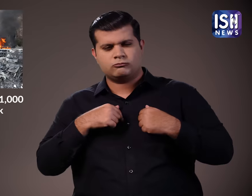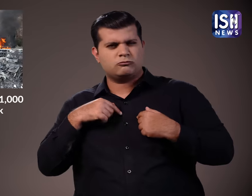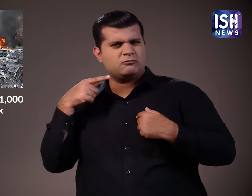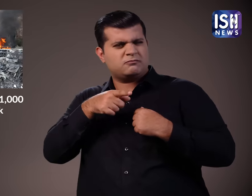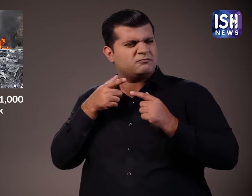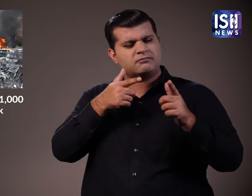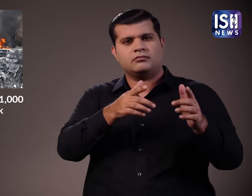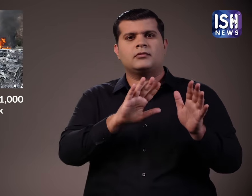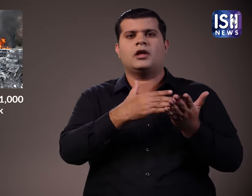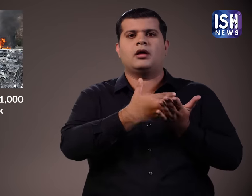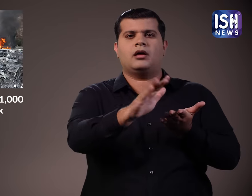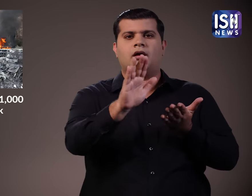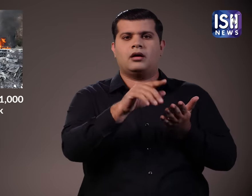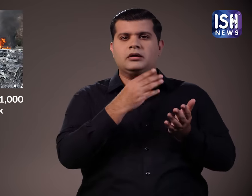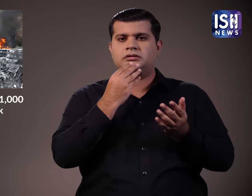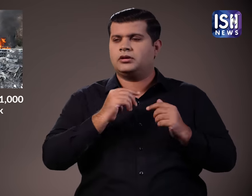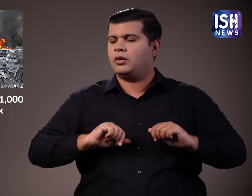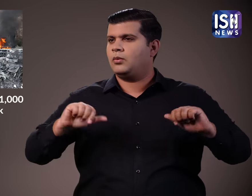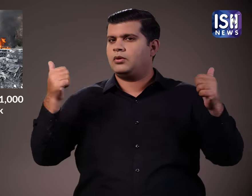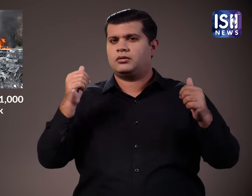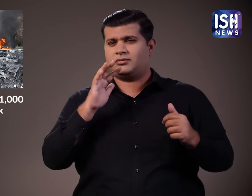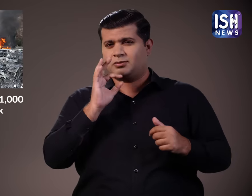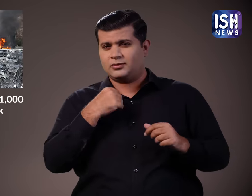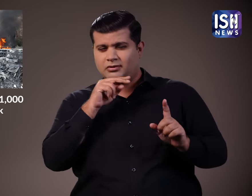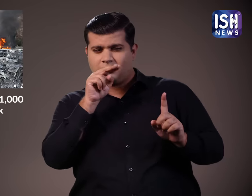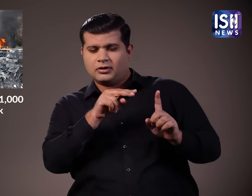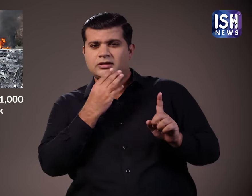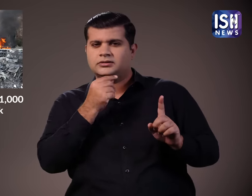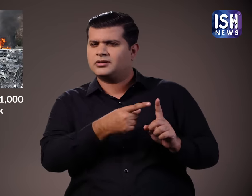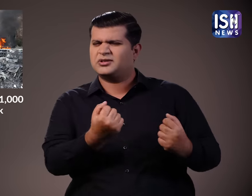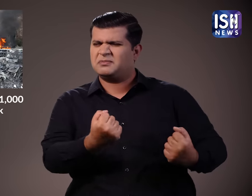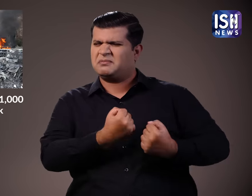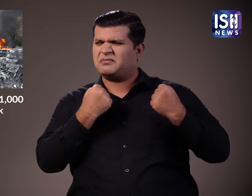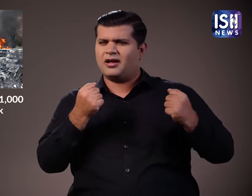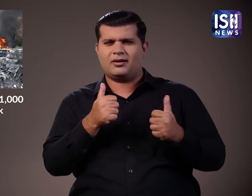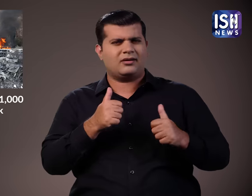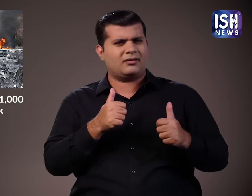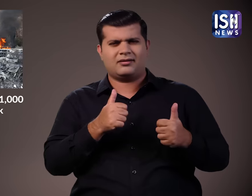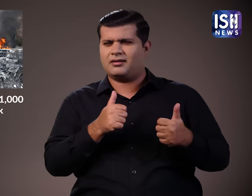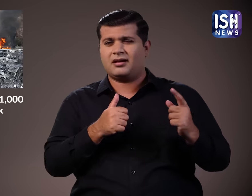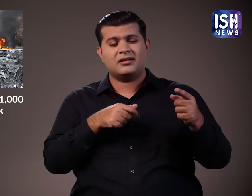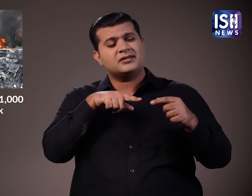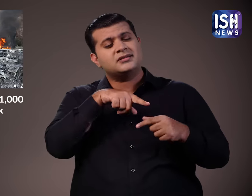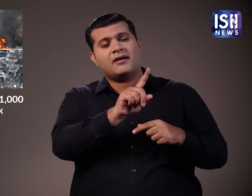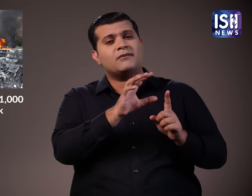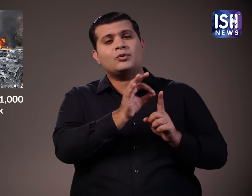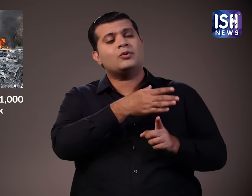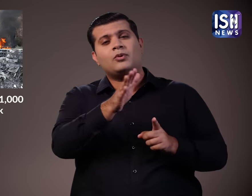लिए अमेरिका ने इसराइल का समर्थन किया। अरब देशों को समझ आ गया कि अगर इस्राइल को अमेरिका का